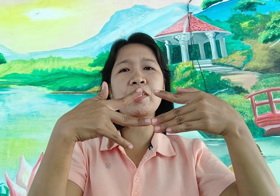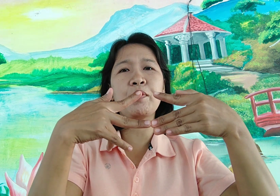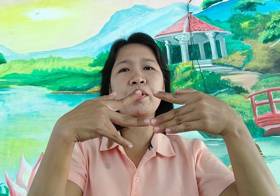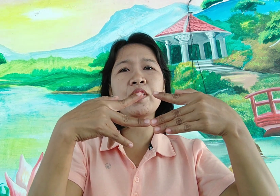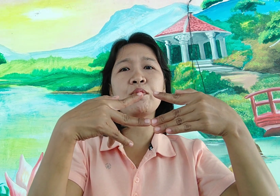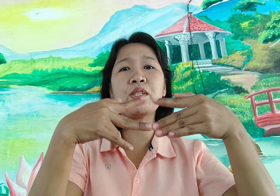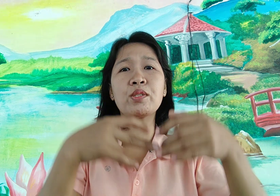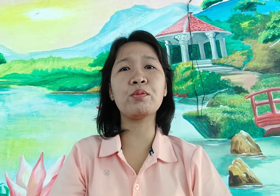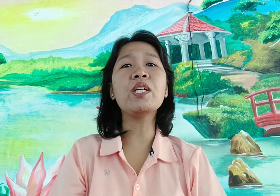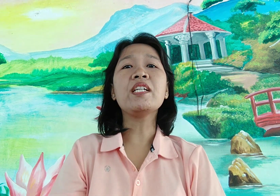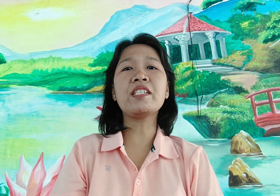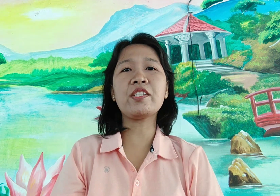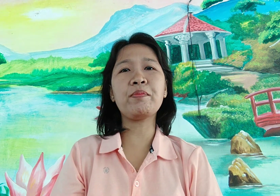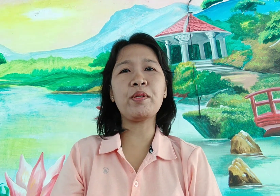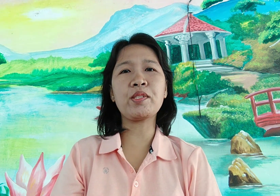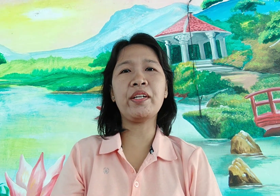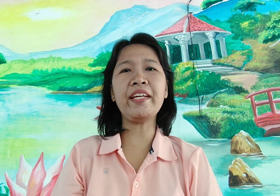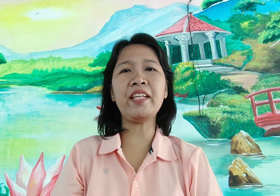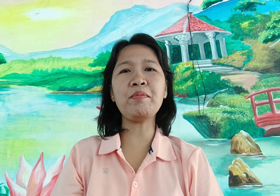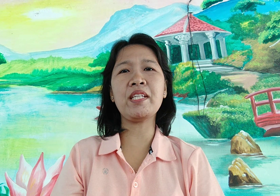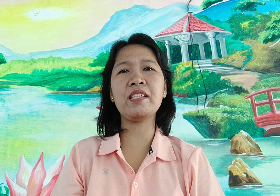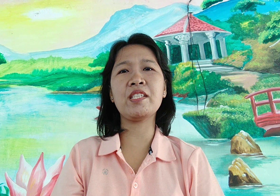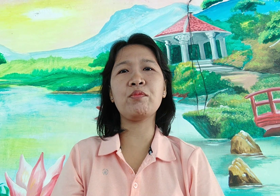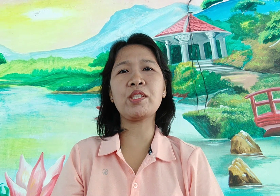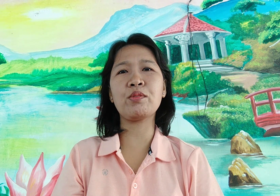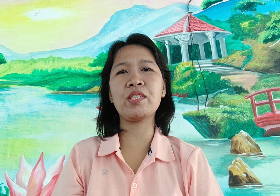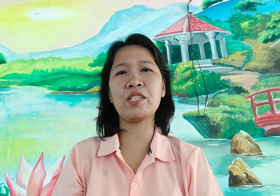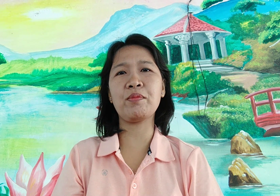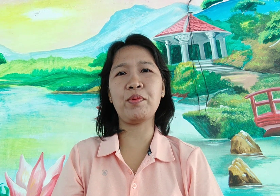4 is equals to 64 so 8 times 8 is equals to 64